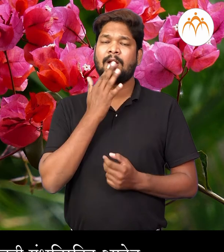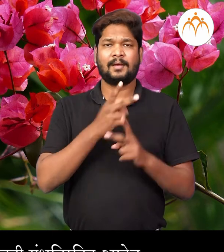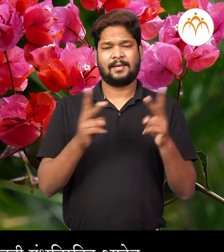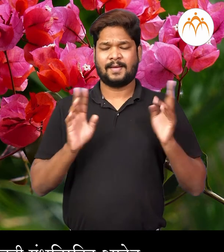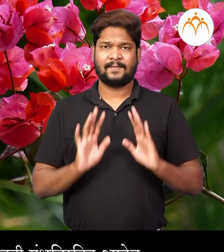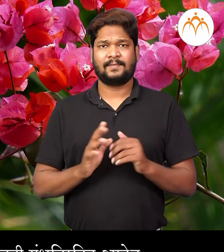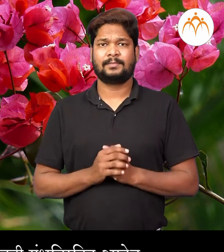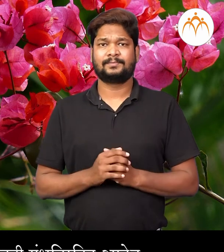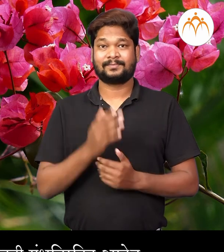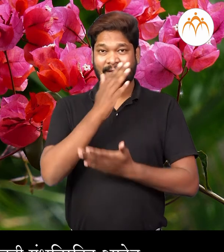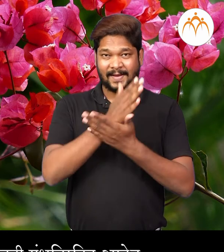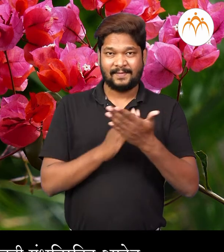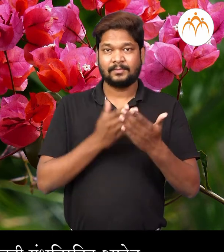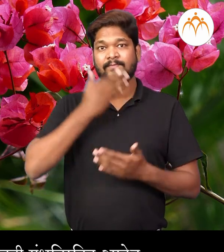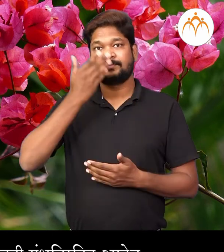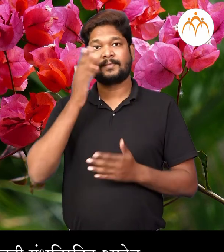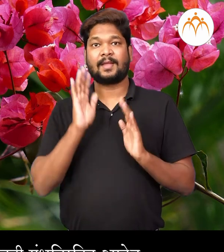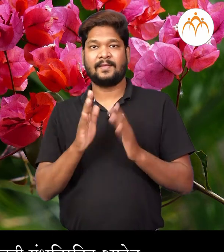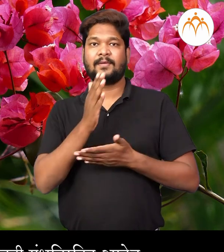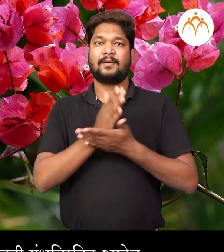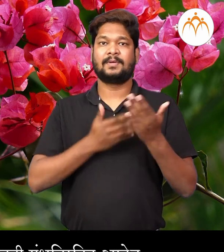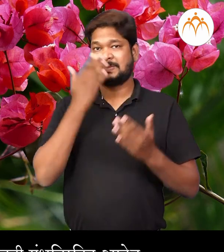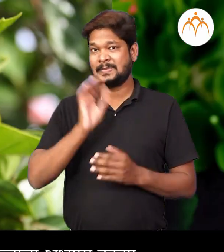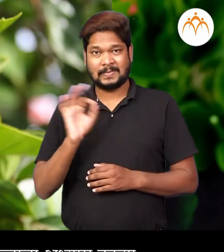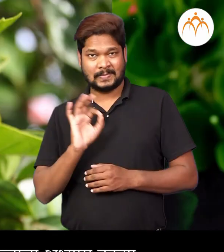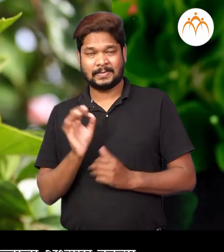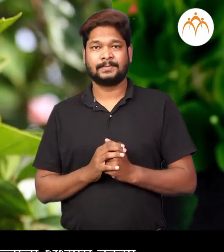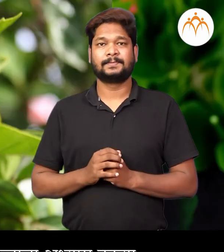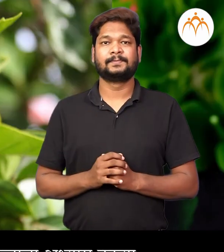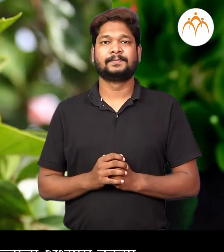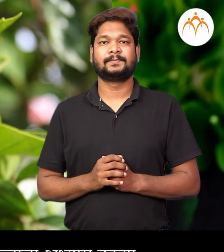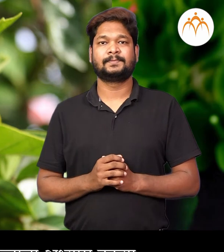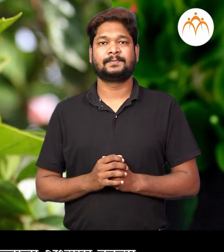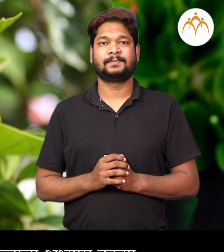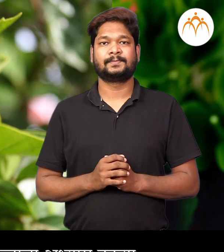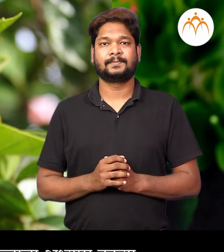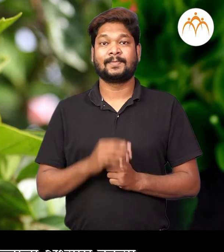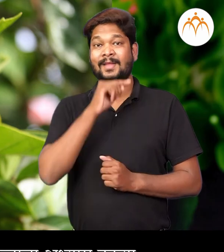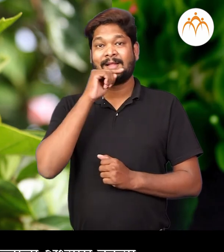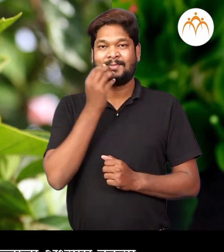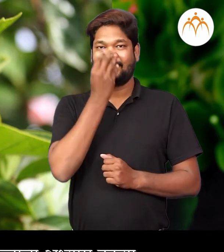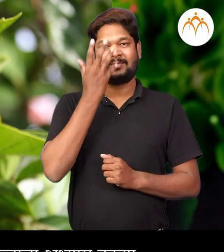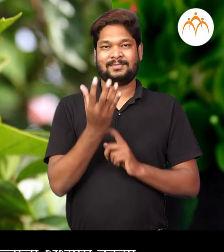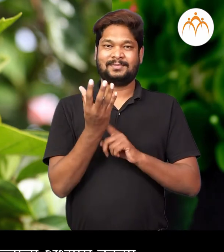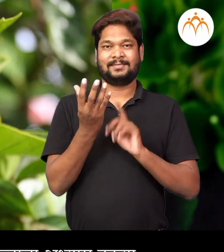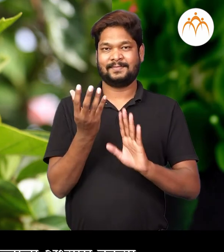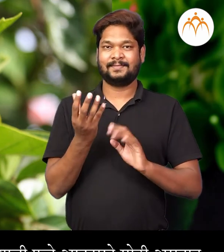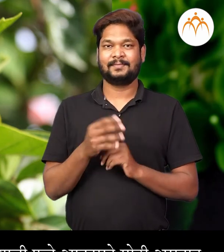सुवासाई है, तर कही गंद विरहीत है आता अपन जास्वंदी चा फुलाचा अब्यस करुए